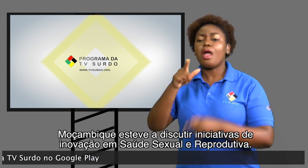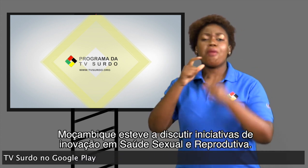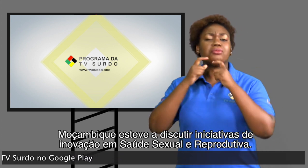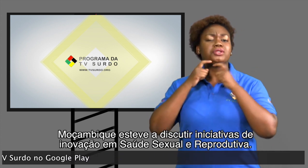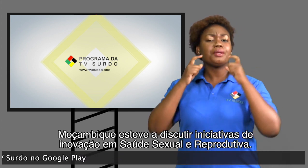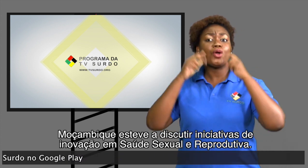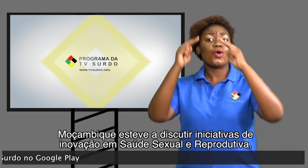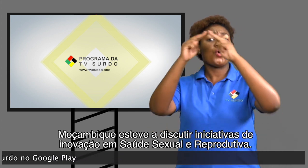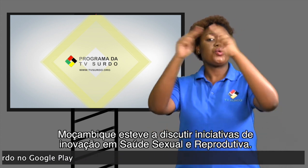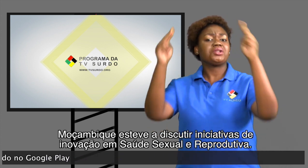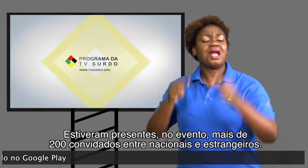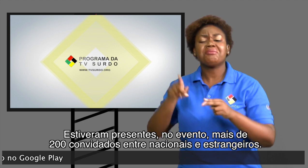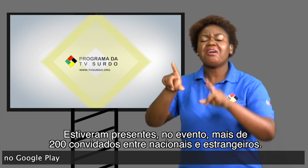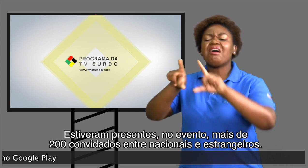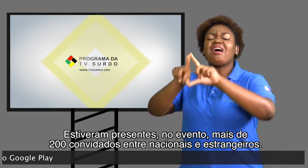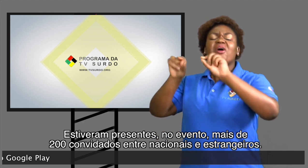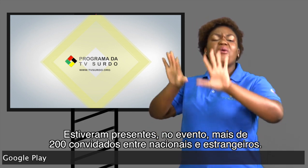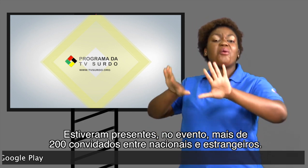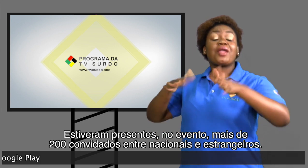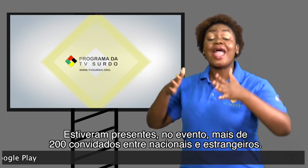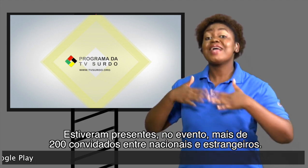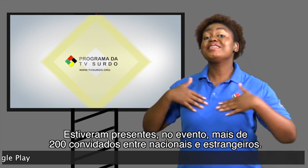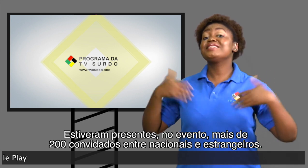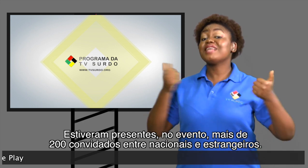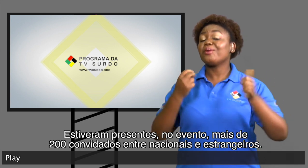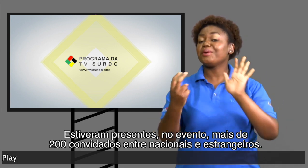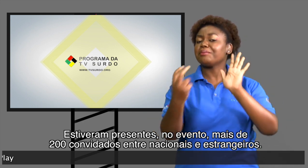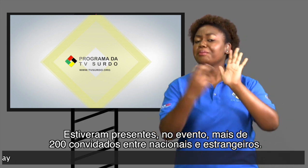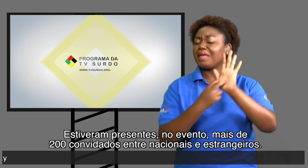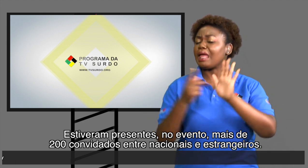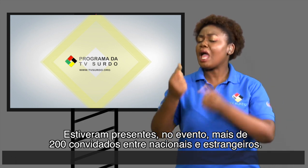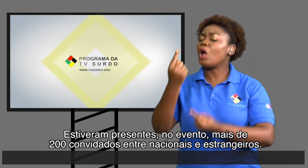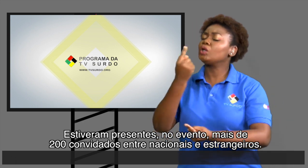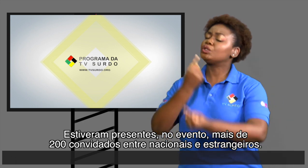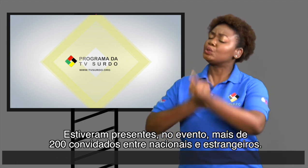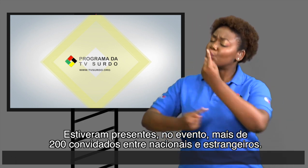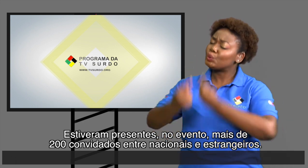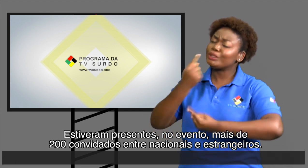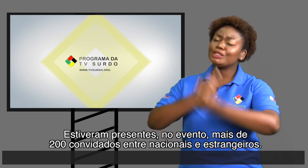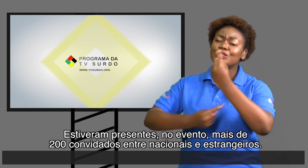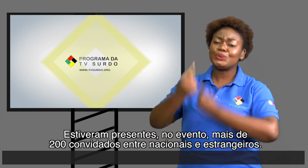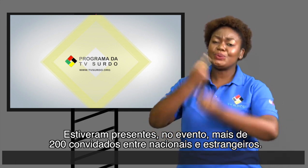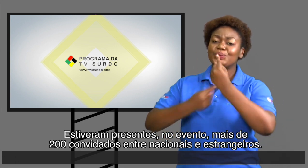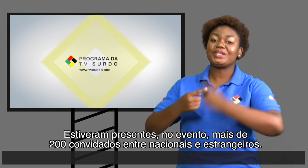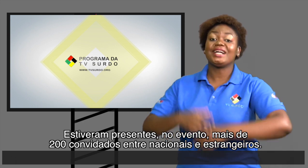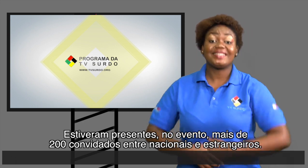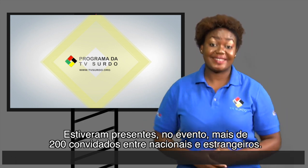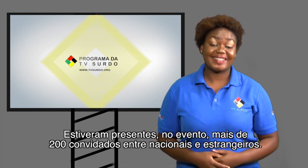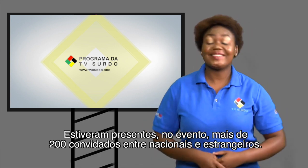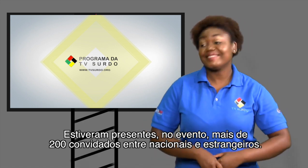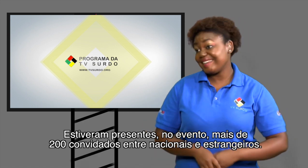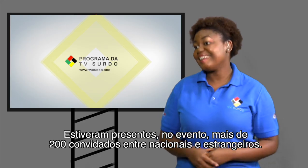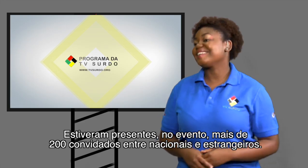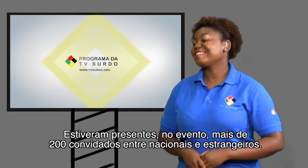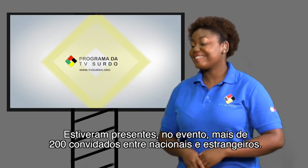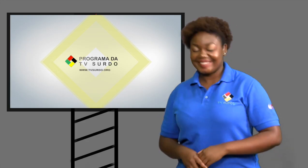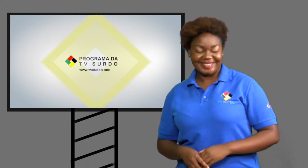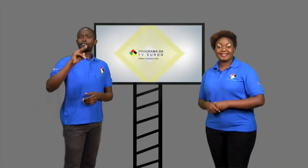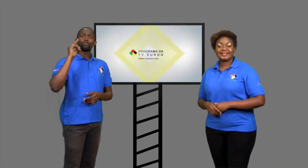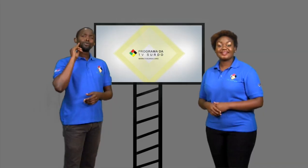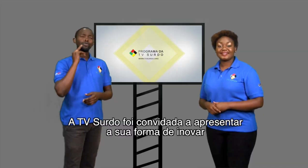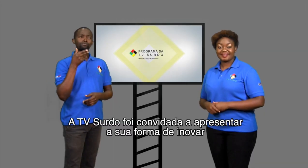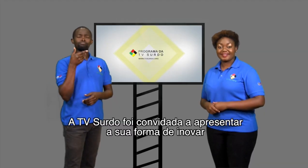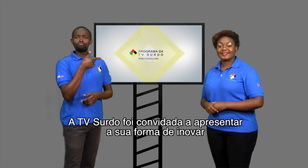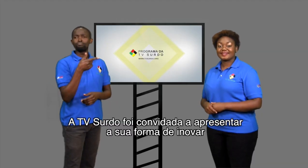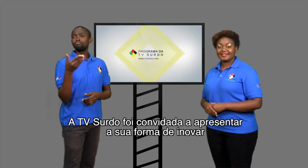sexual e reprodutiva Estiveram presentes no evento Mais de 200 convidados Internacionais e estrangeiros